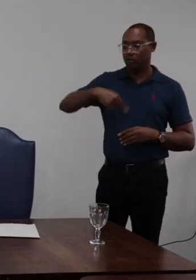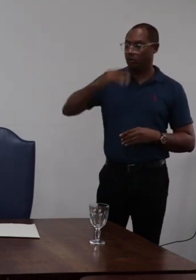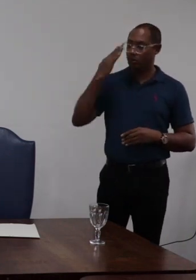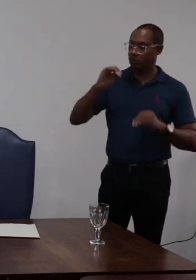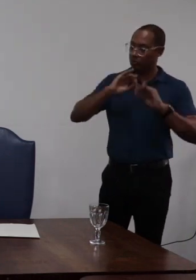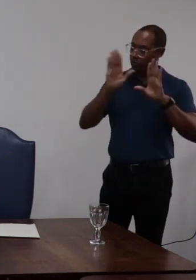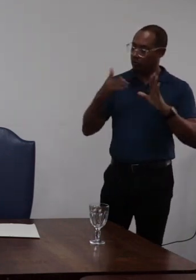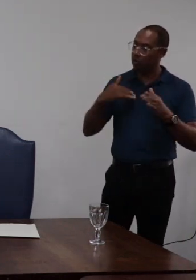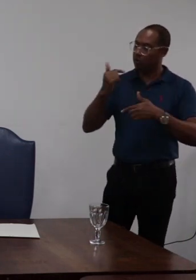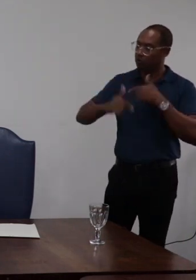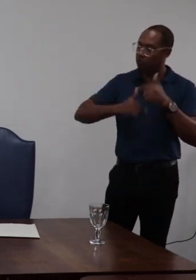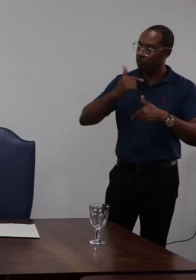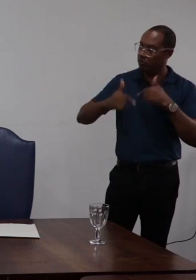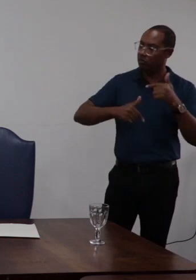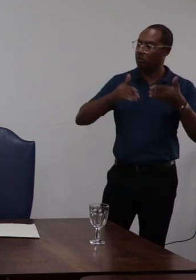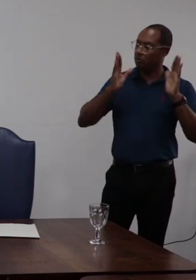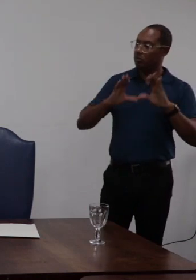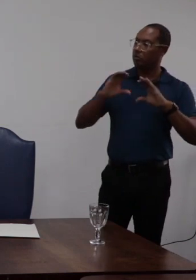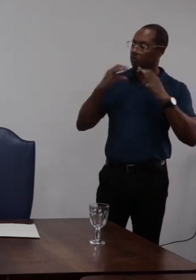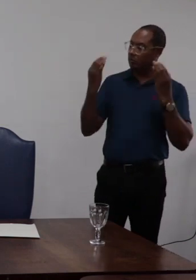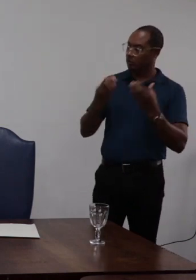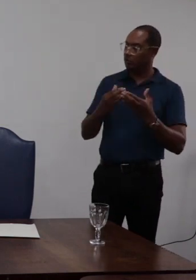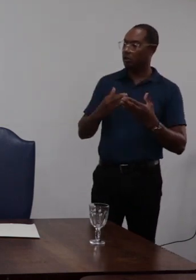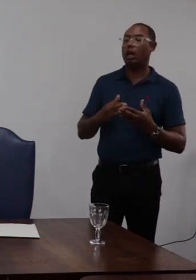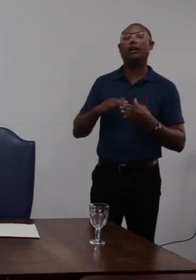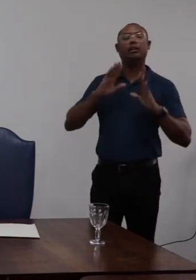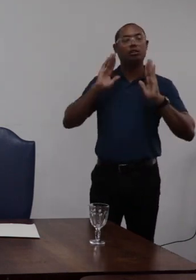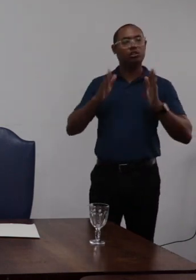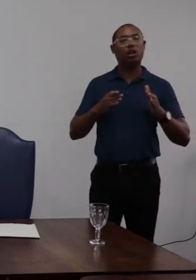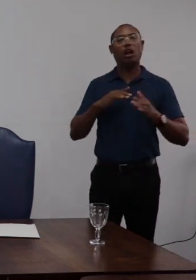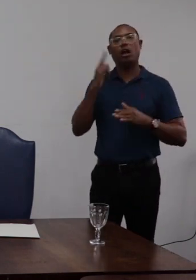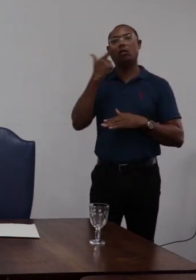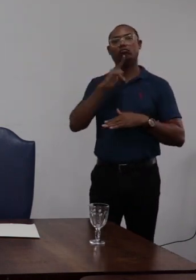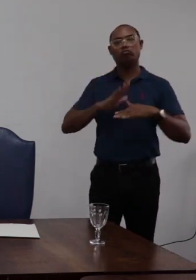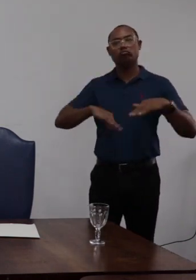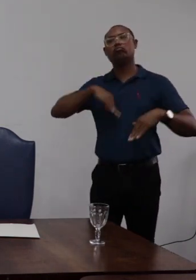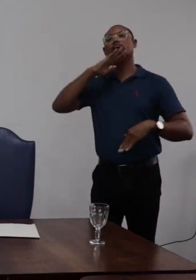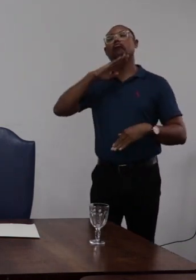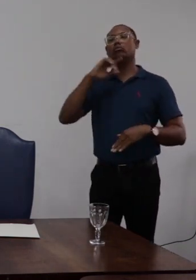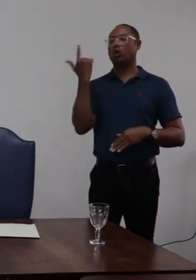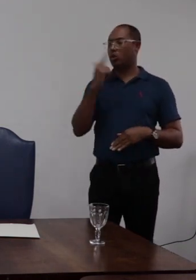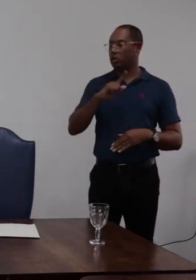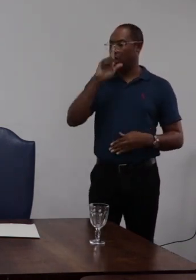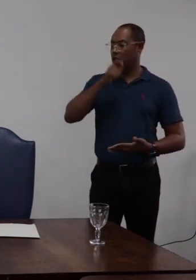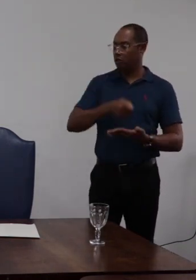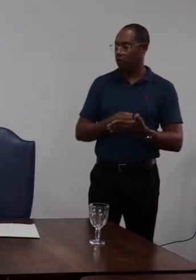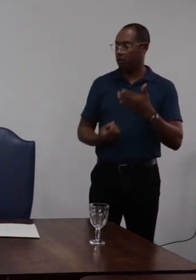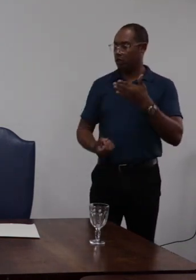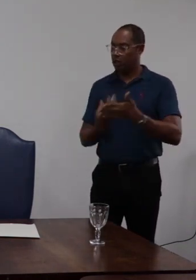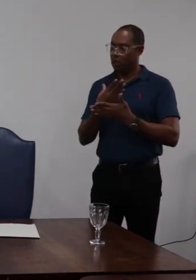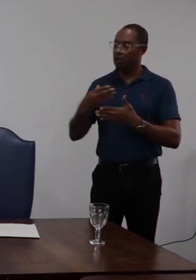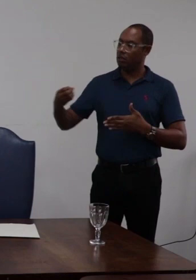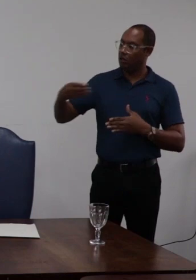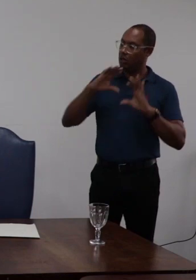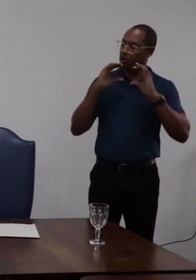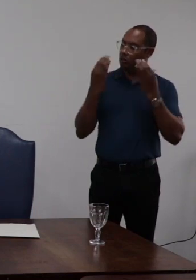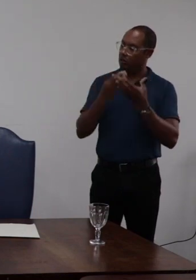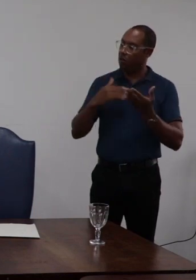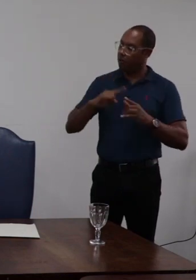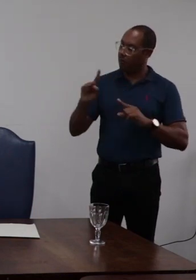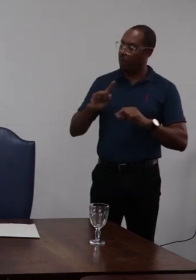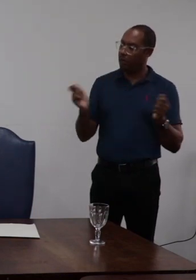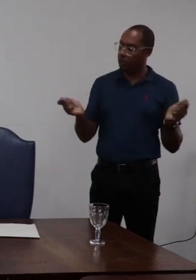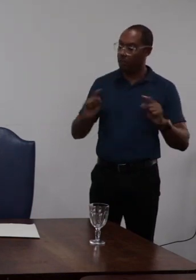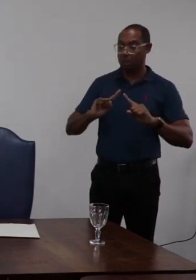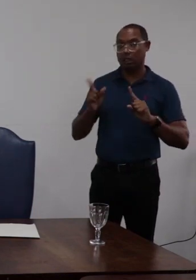é que o trabalho feito pela comissão é suficiente e veja a opção de se criar uma nova comissão é sobretudo